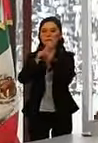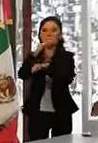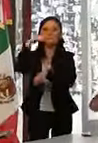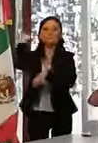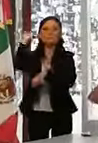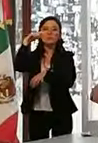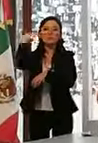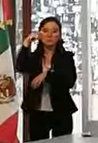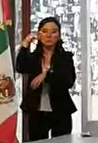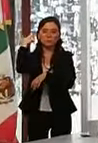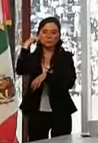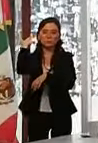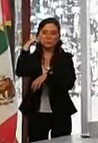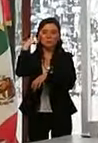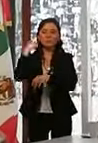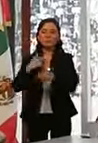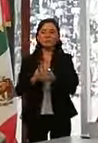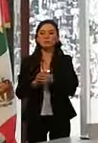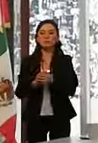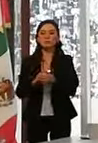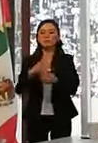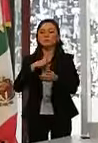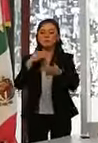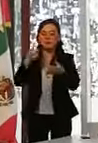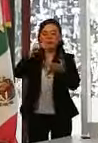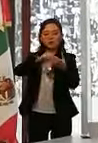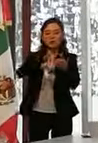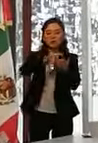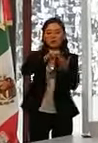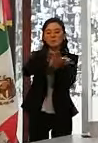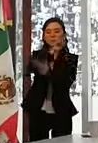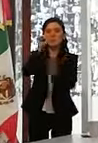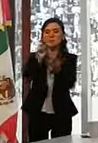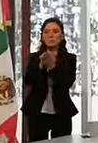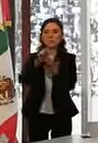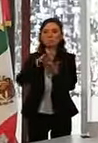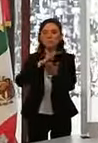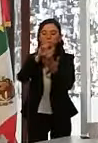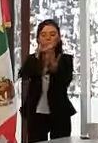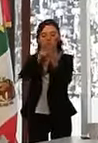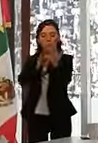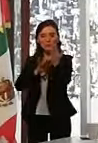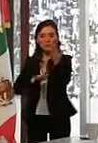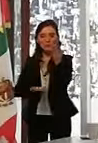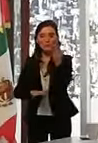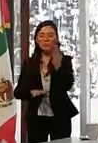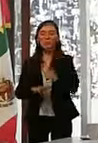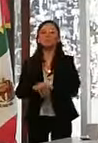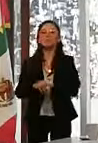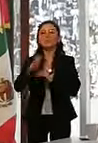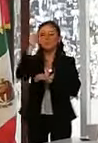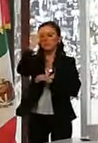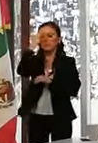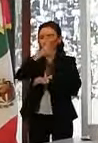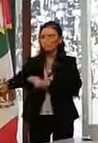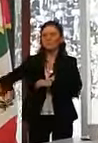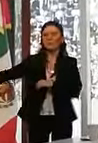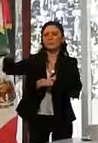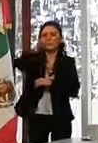vez que su contenido ya es del conocimiento de quienes integramos esta comisión, por haberse les